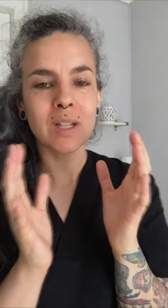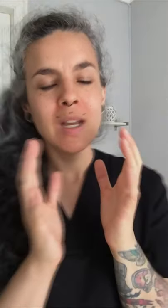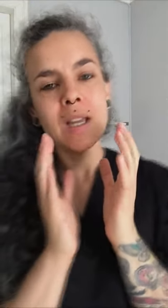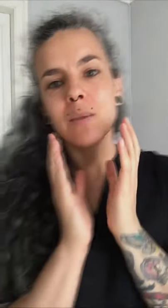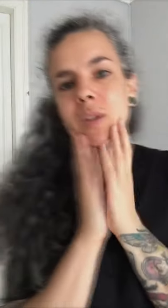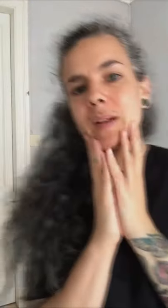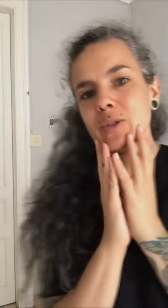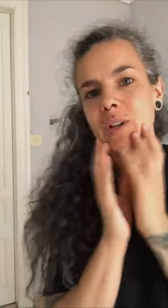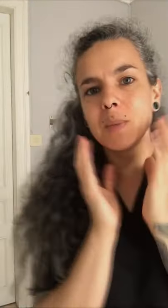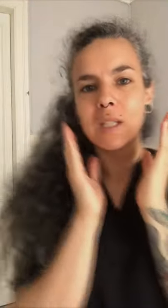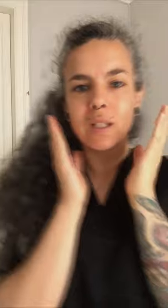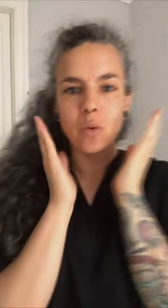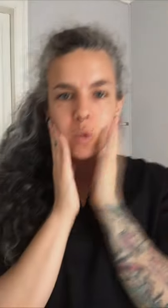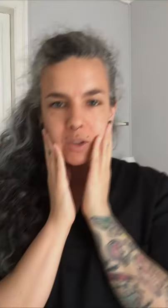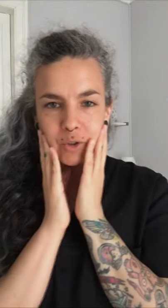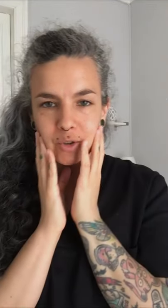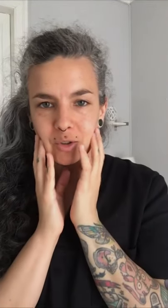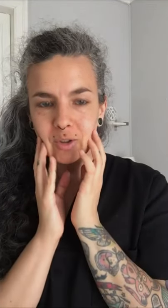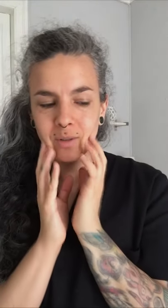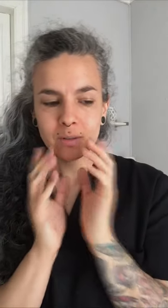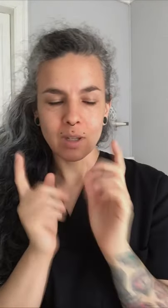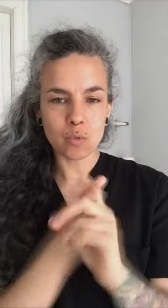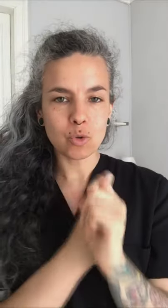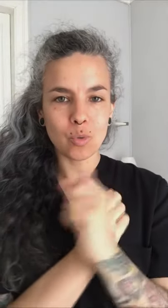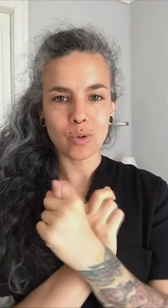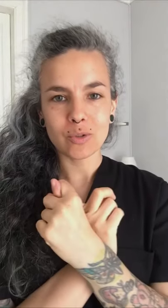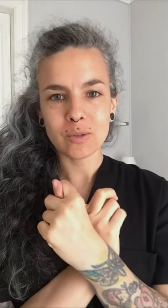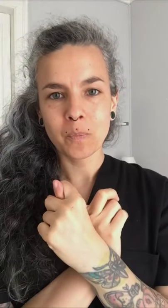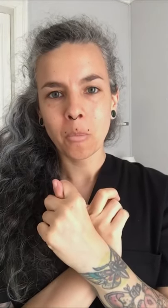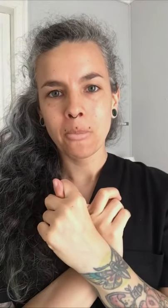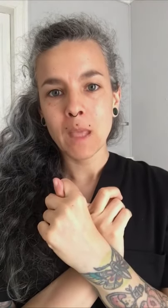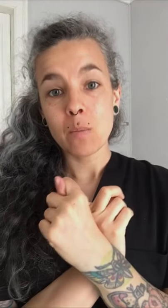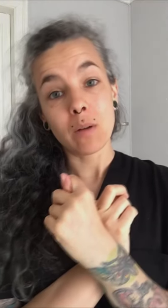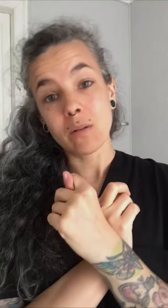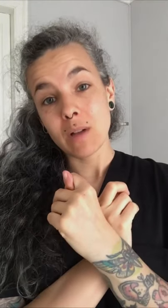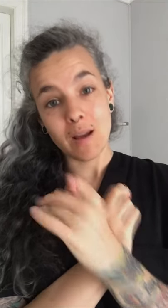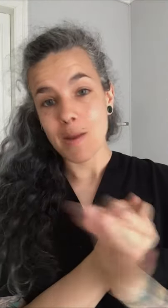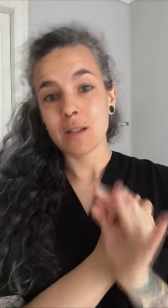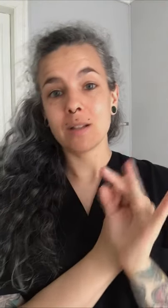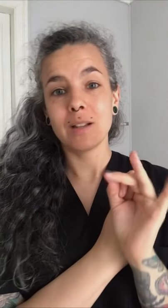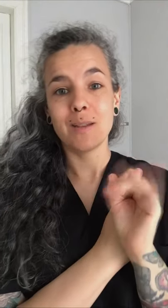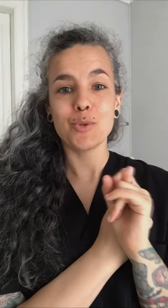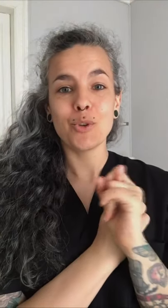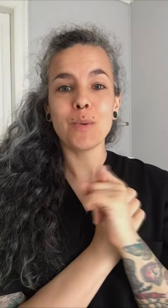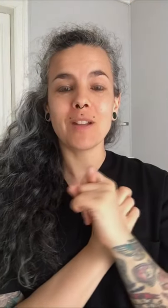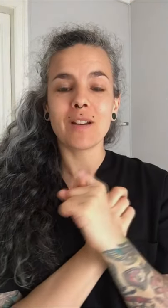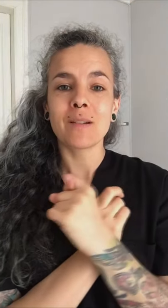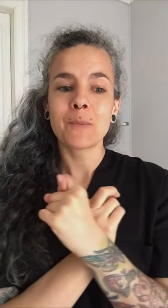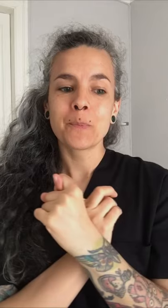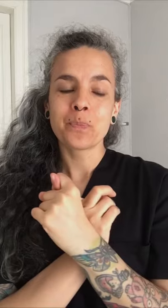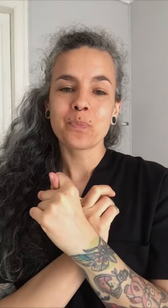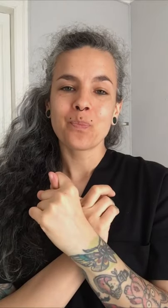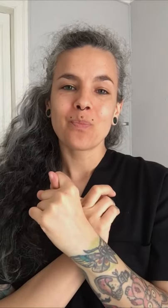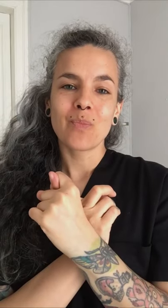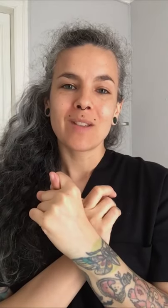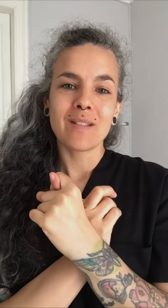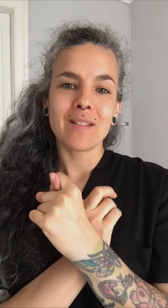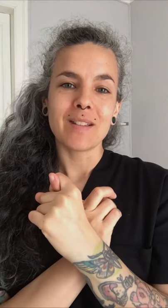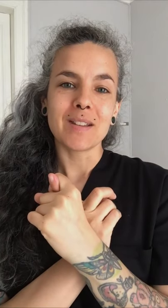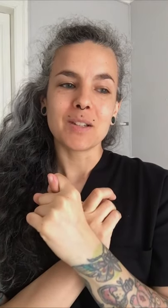Y hemos hablado solamente de huesos y músculos, pero jamás tenemos que olvidar que a